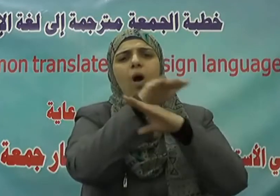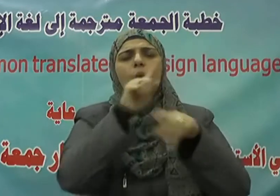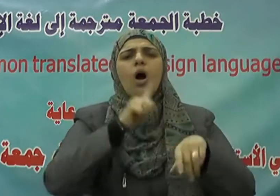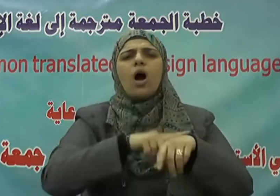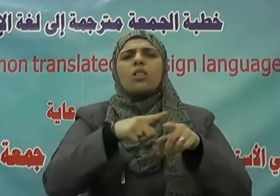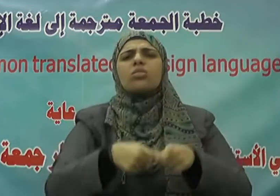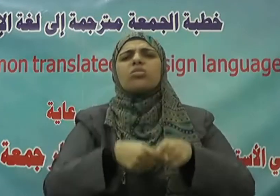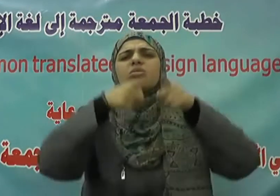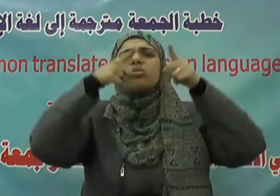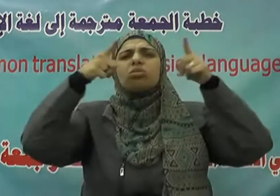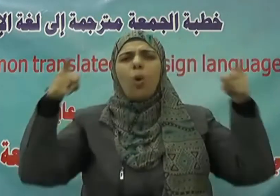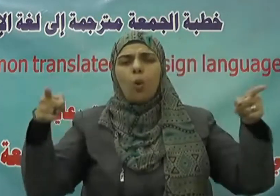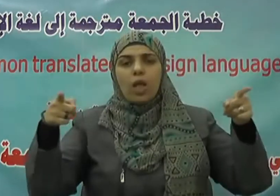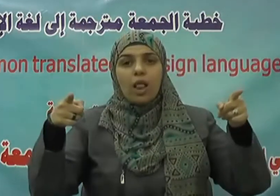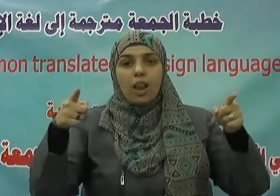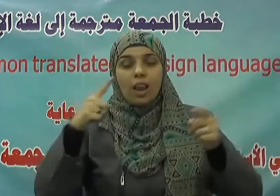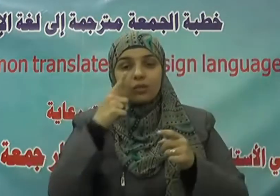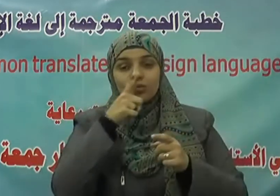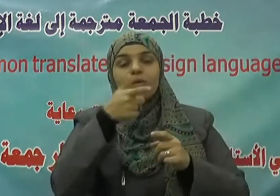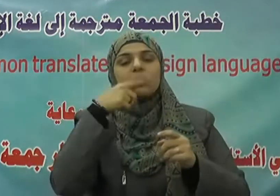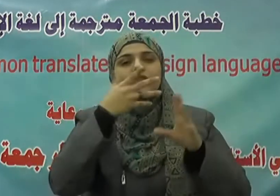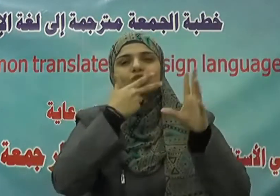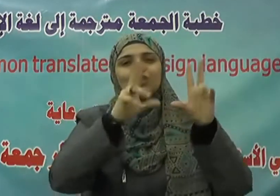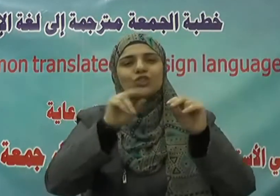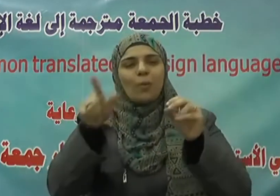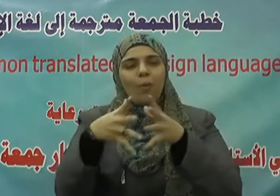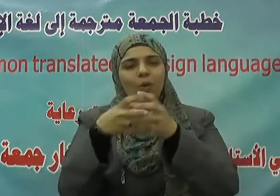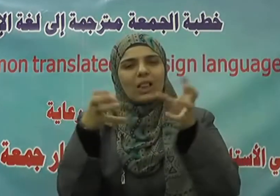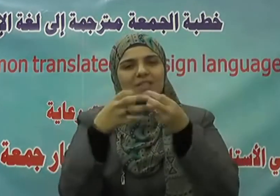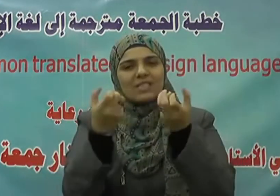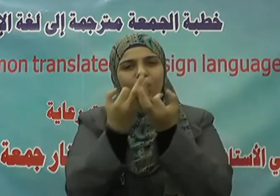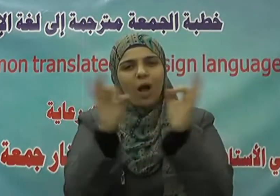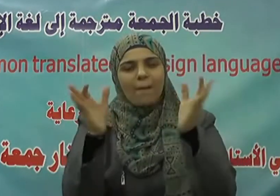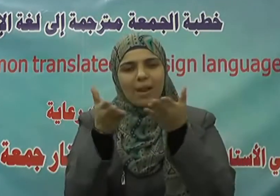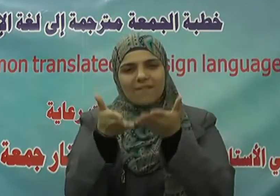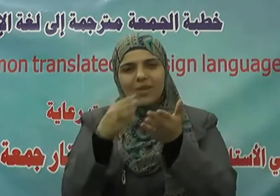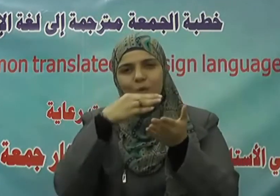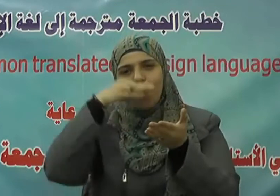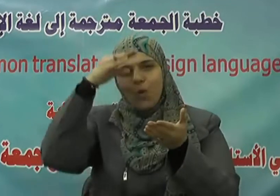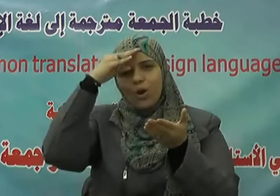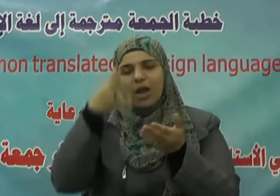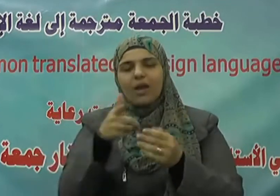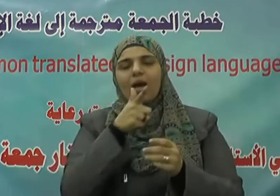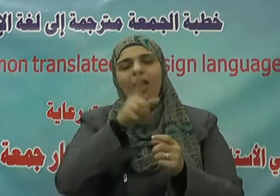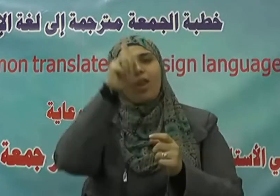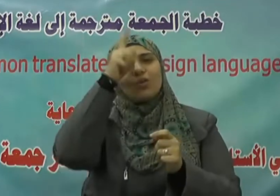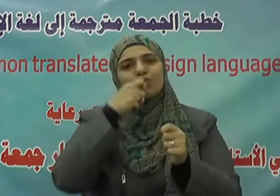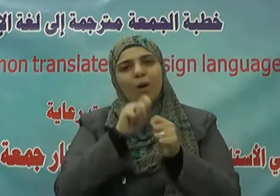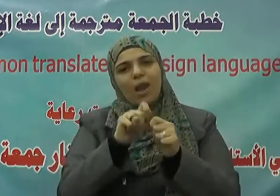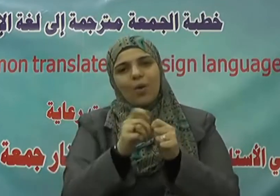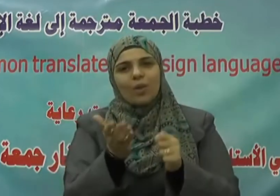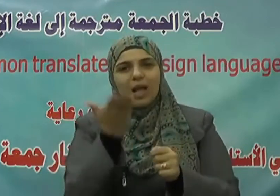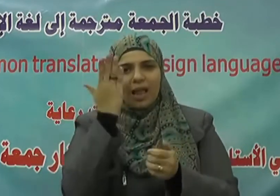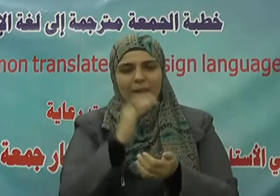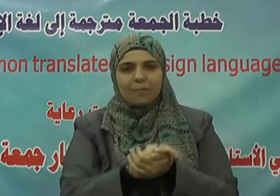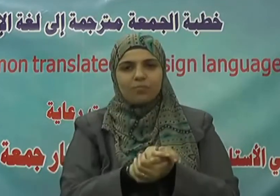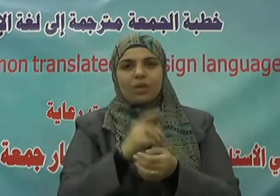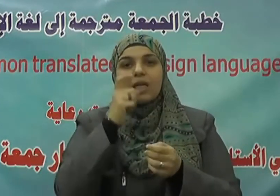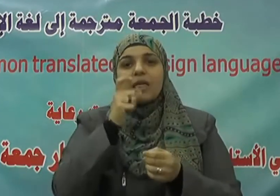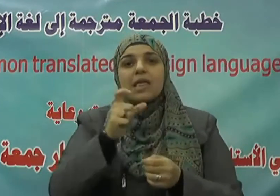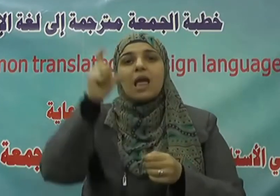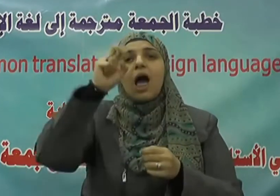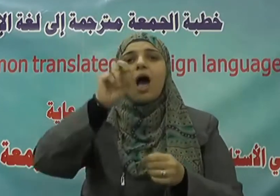كما بيّن القرآن الكريم ذلك قال تعالى يا قوم